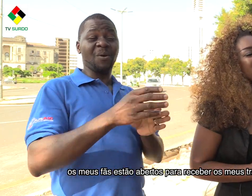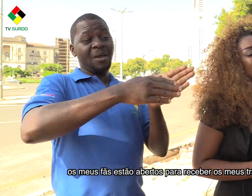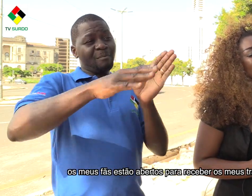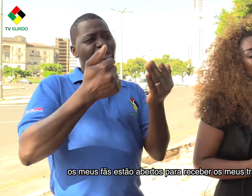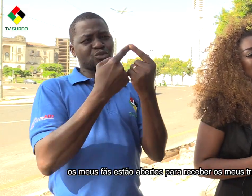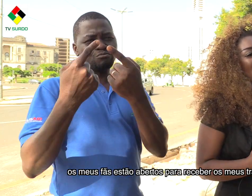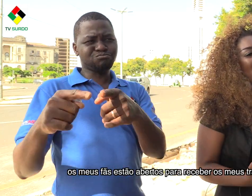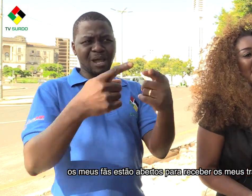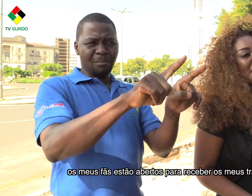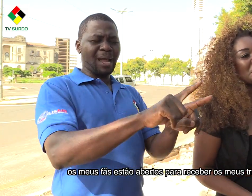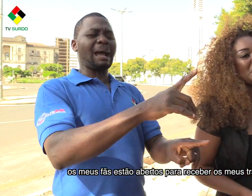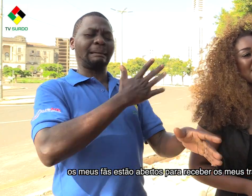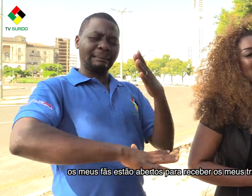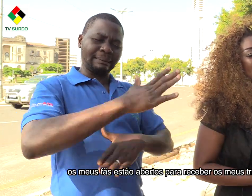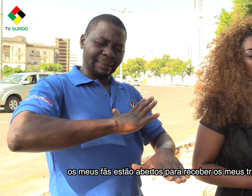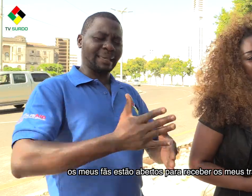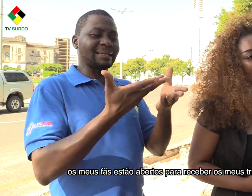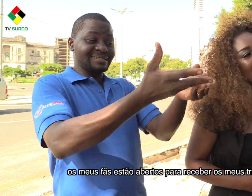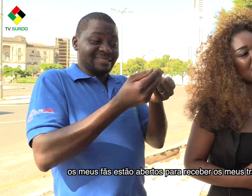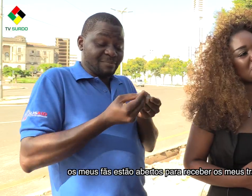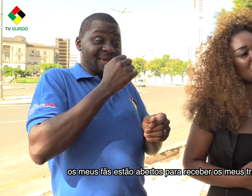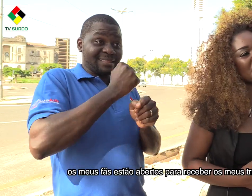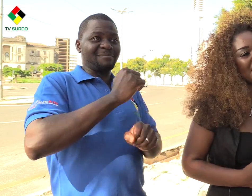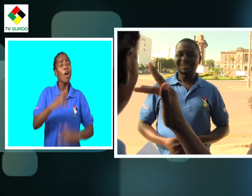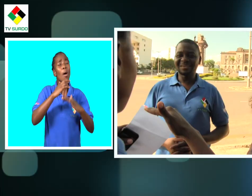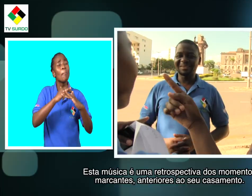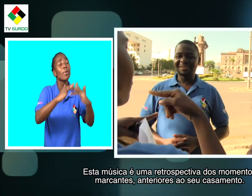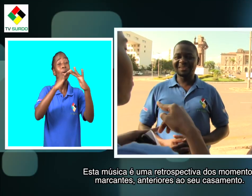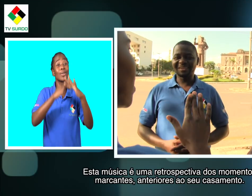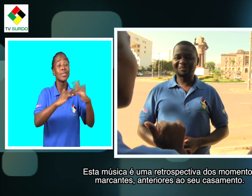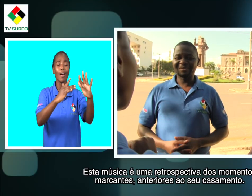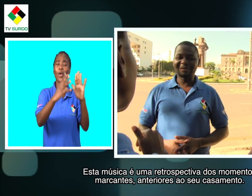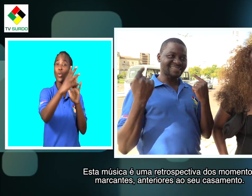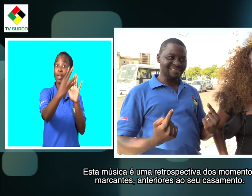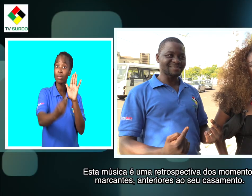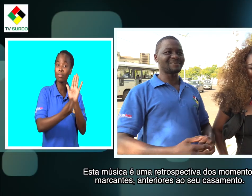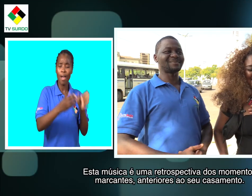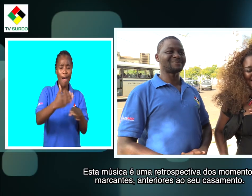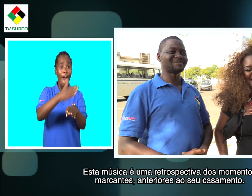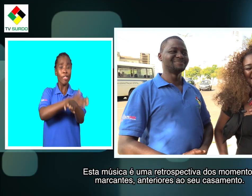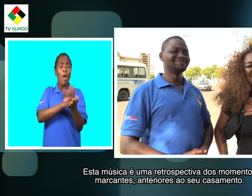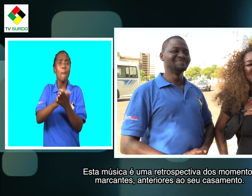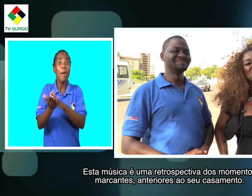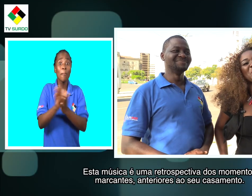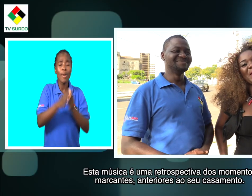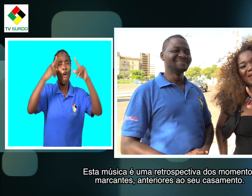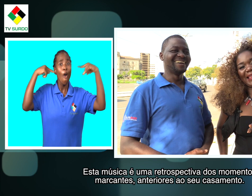estão abertos para receber os meus trabalhos. Esta música é uma retrospectiva de momentos marcantes anteriores ao seu